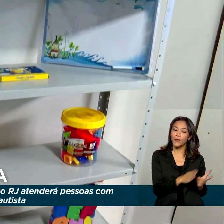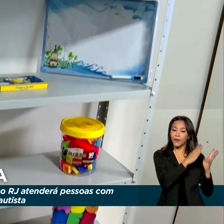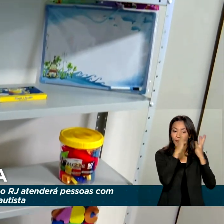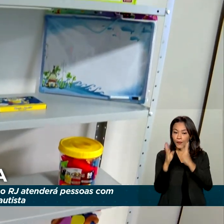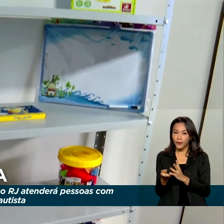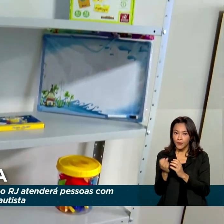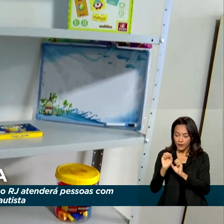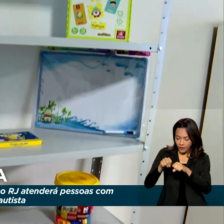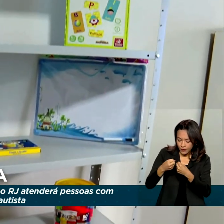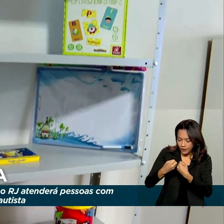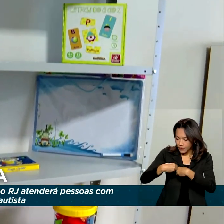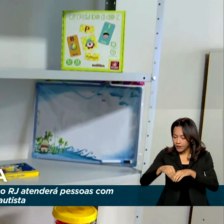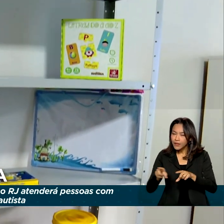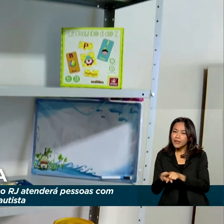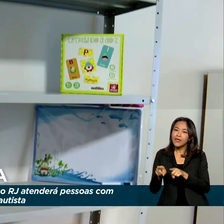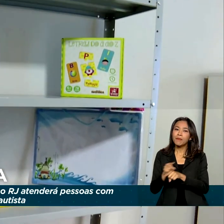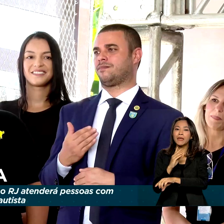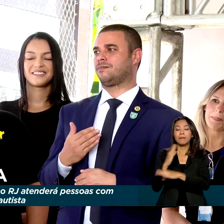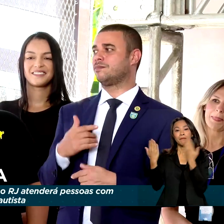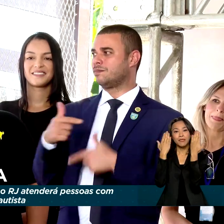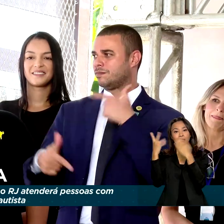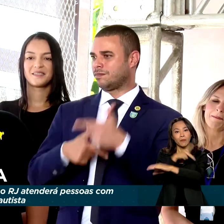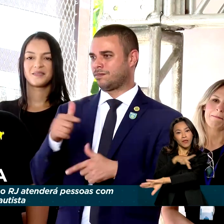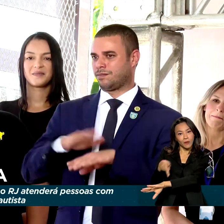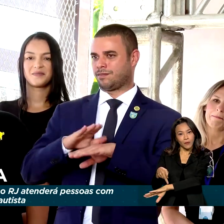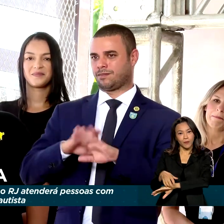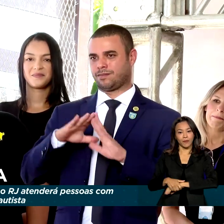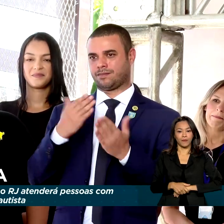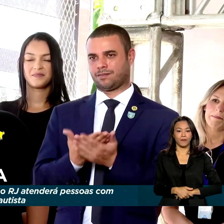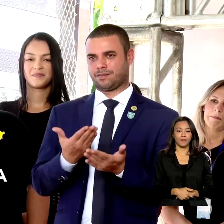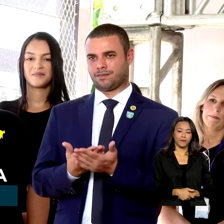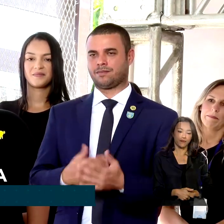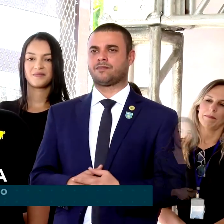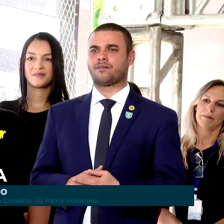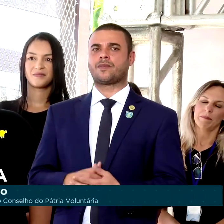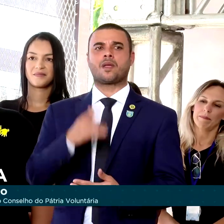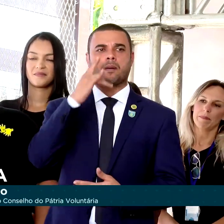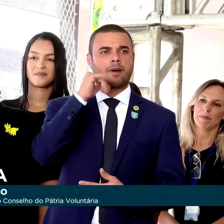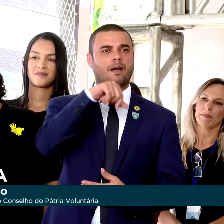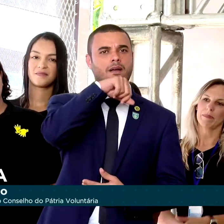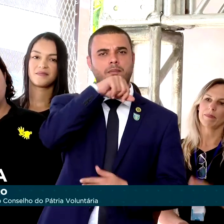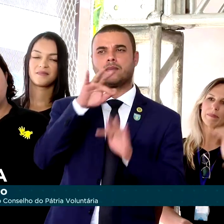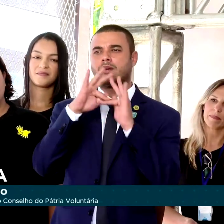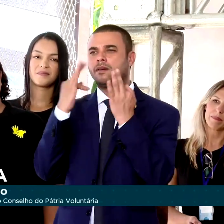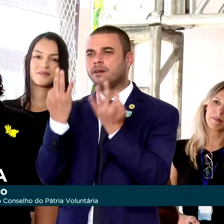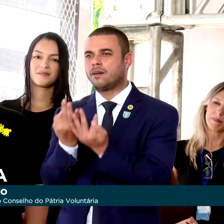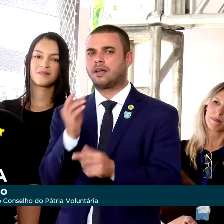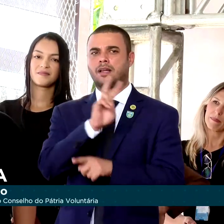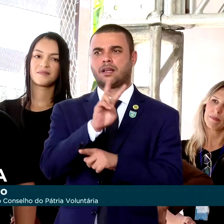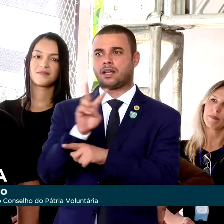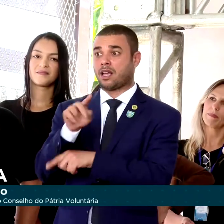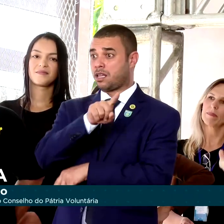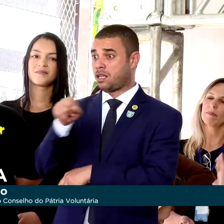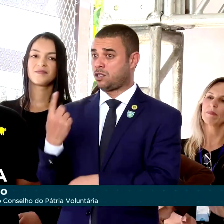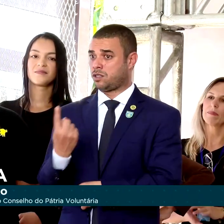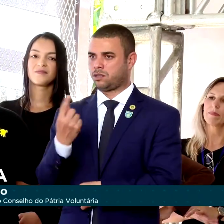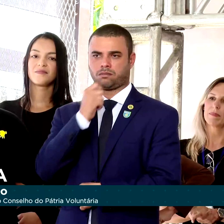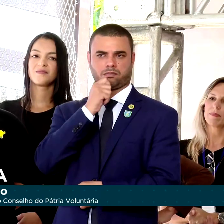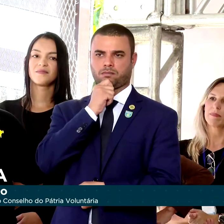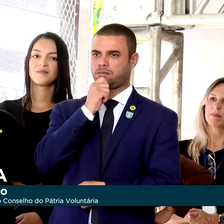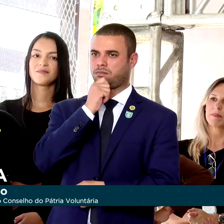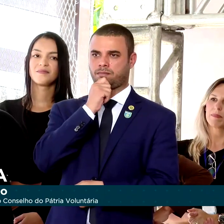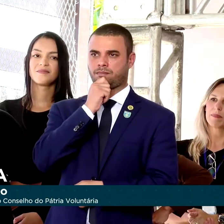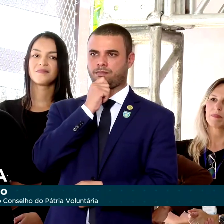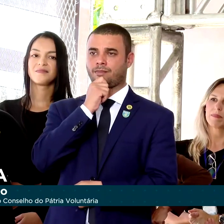ocupacionais e psicopedagogos. Pais, mães e cuidadores, vocês não estão sós. Ao